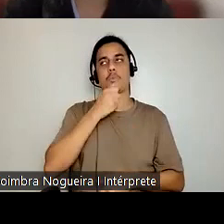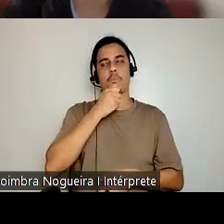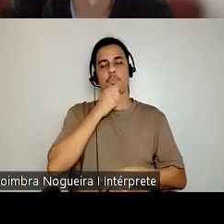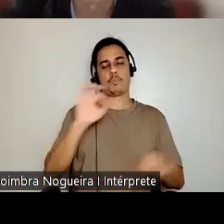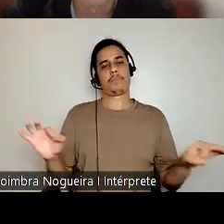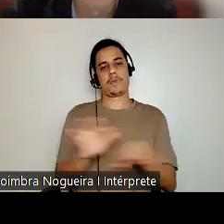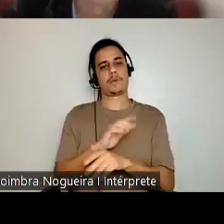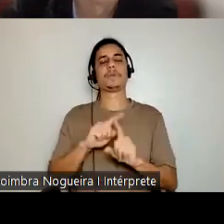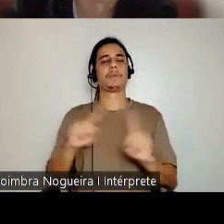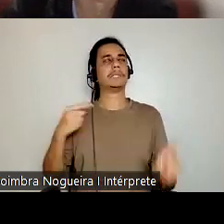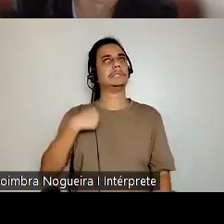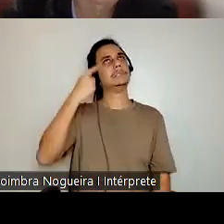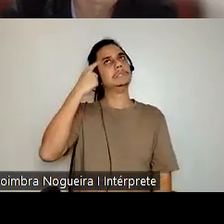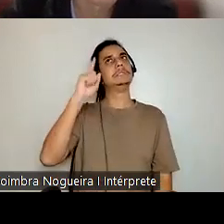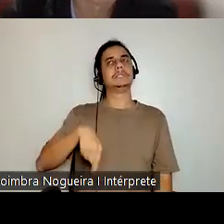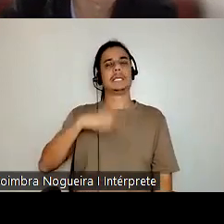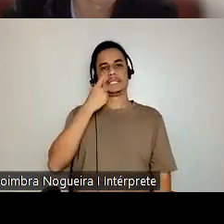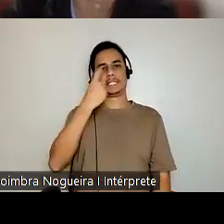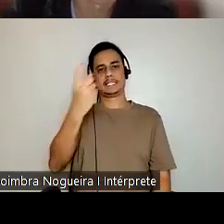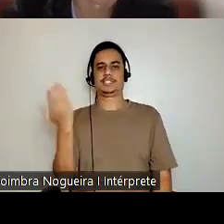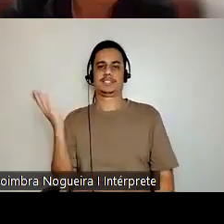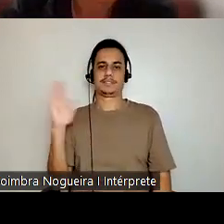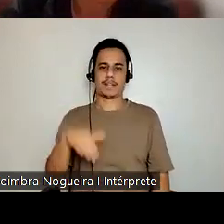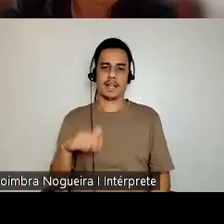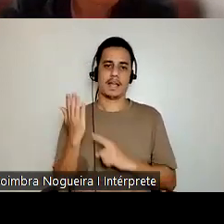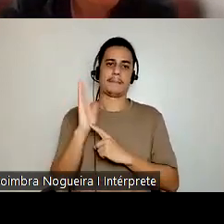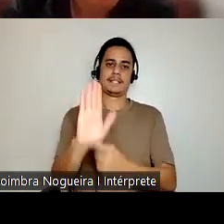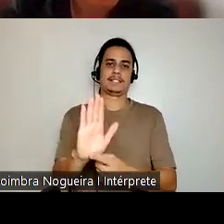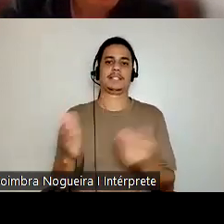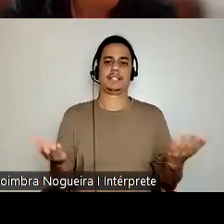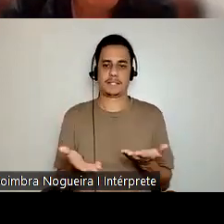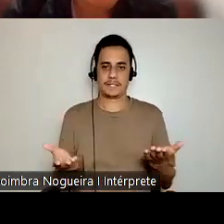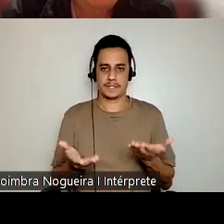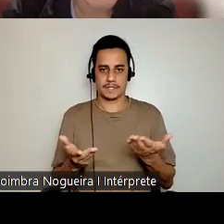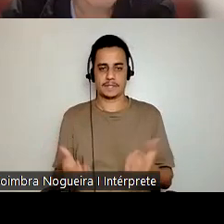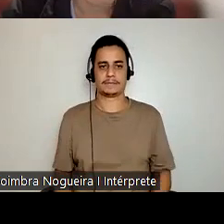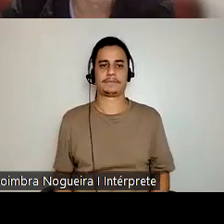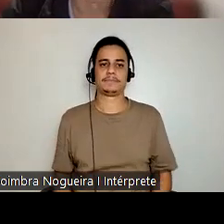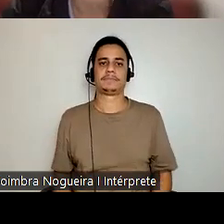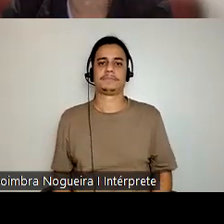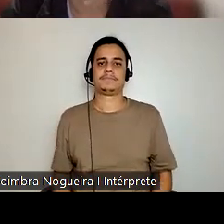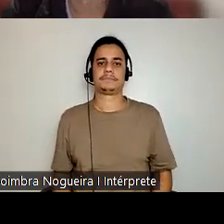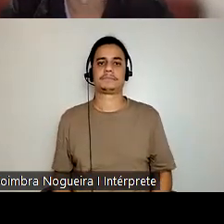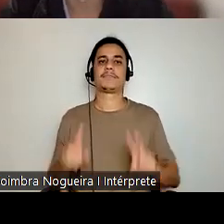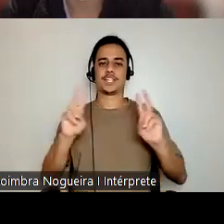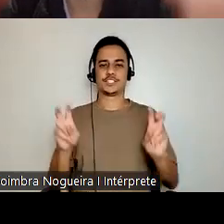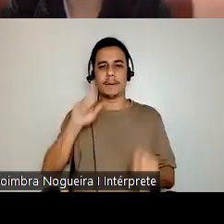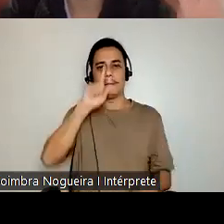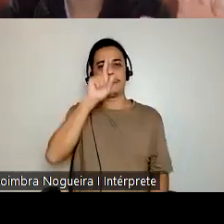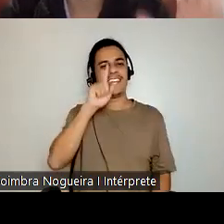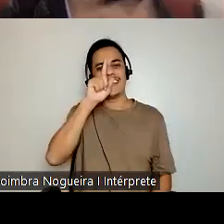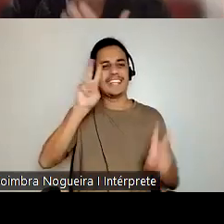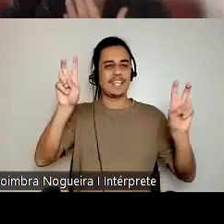trazer para essa apresentação. Ou então, com relação ao Perigo Amarelo, como eu